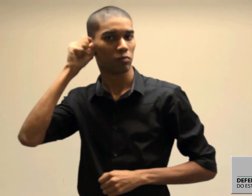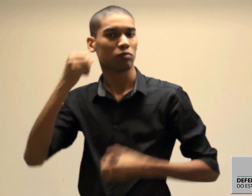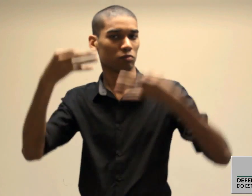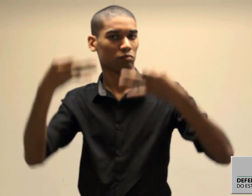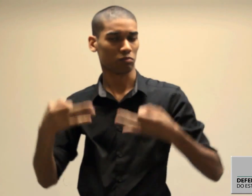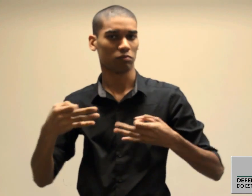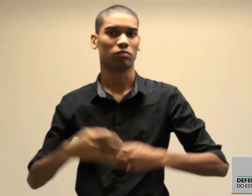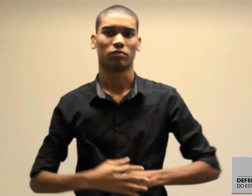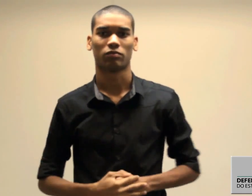escuta qualificada.